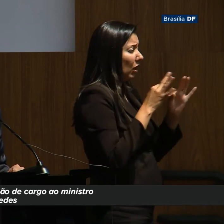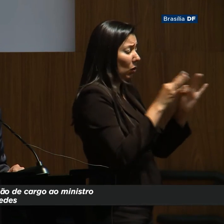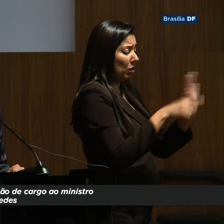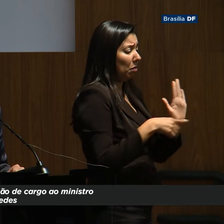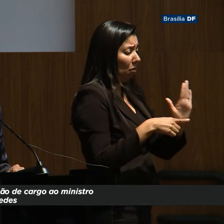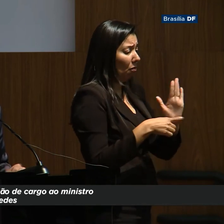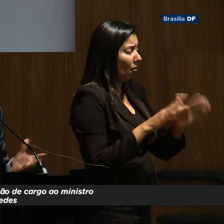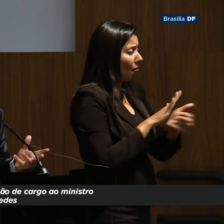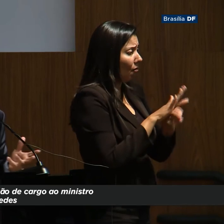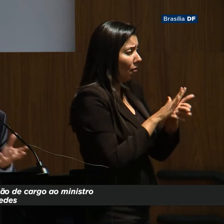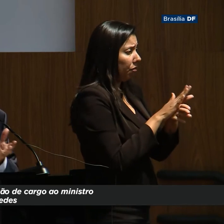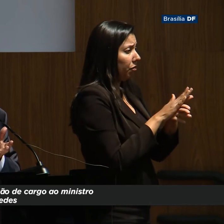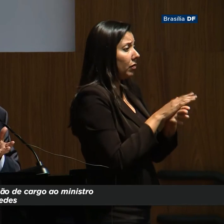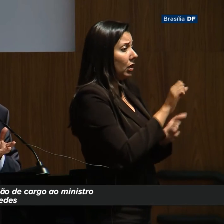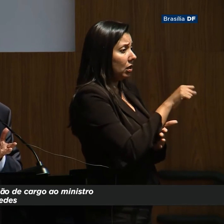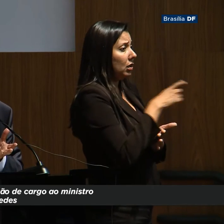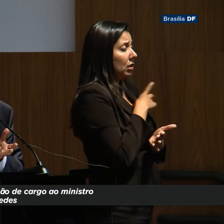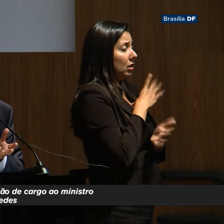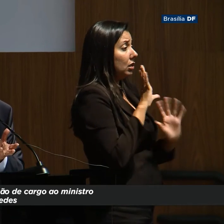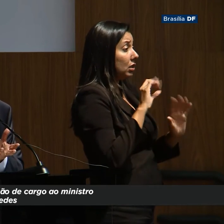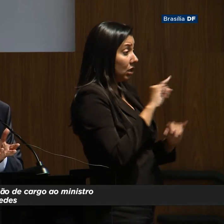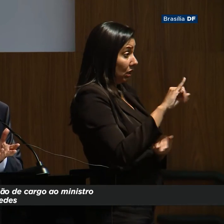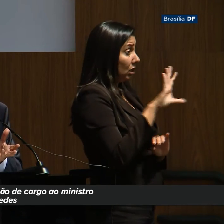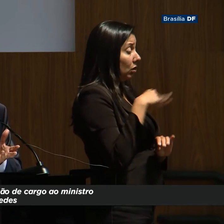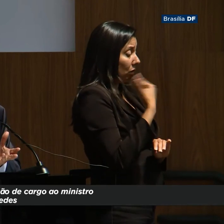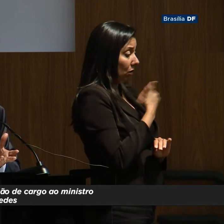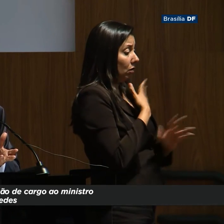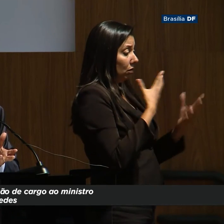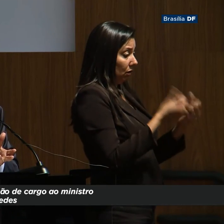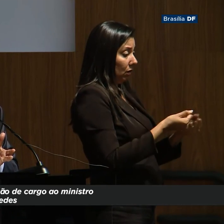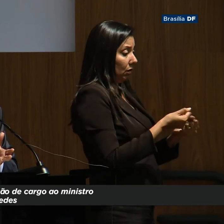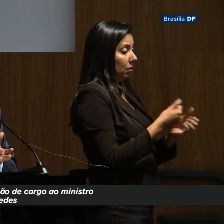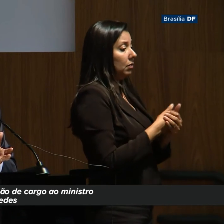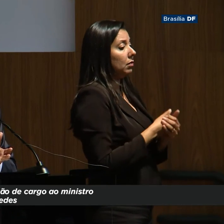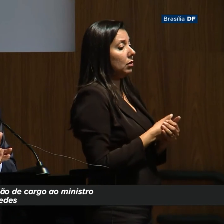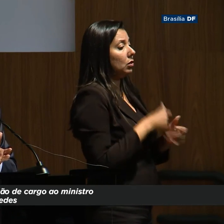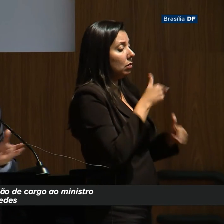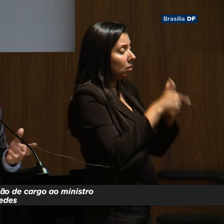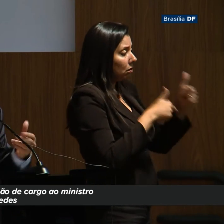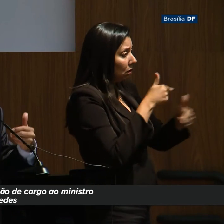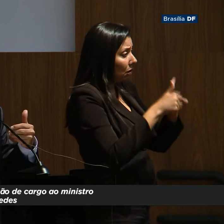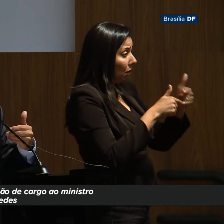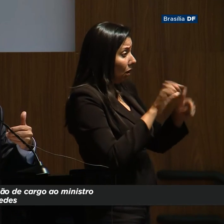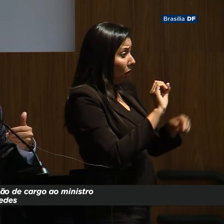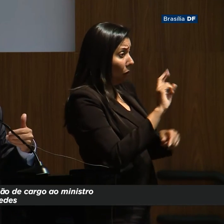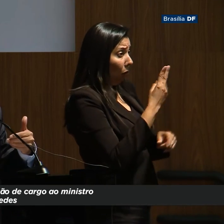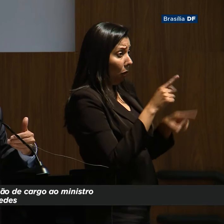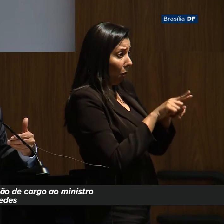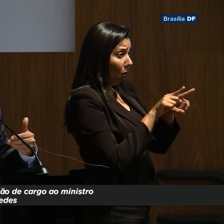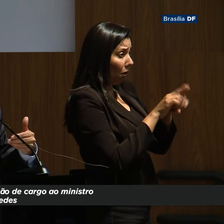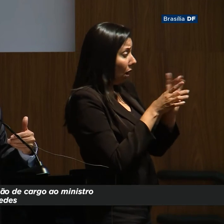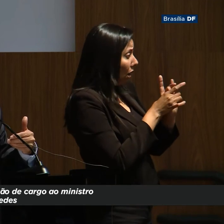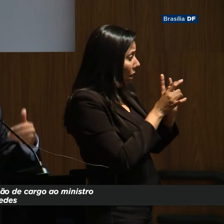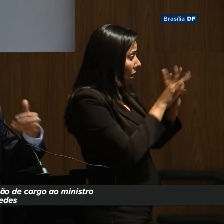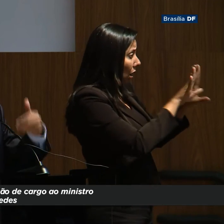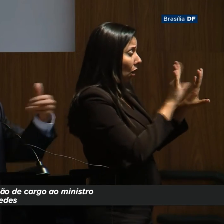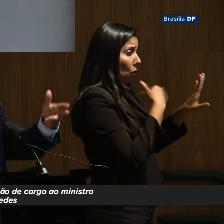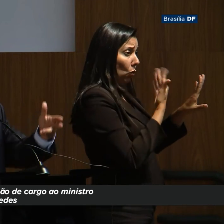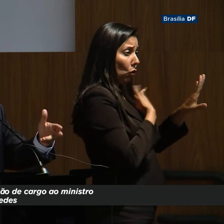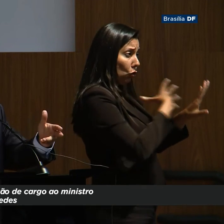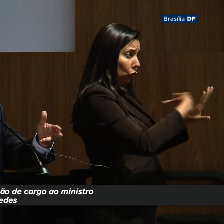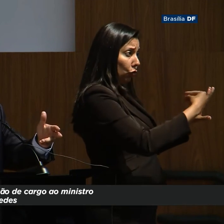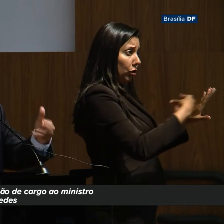para ajudar, então, evidentemente, se nós absorvermos essa mão de obra, ou pelo menos libertarmos os nossos